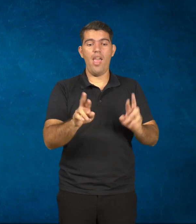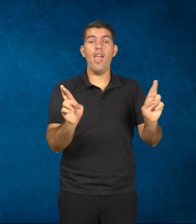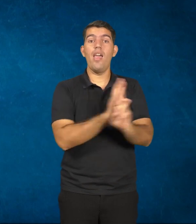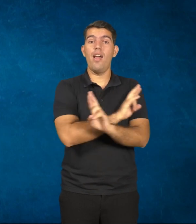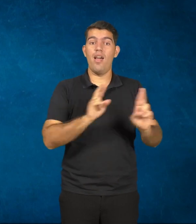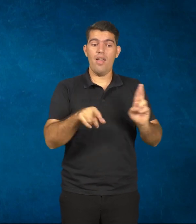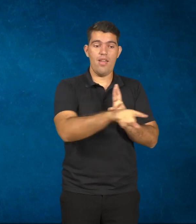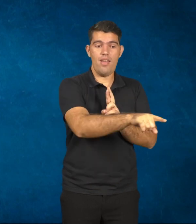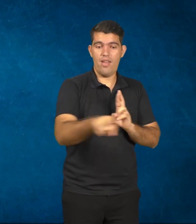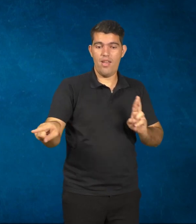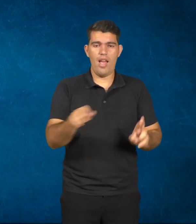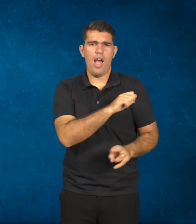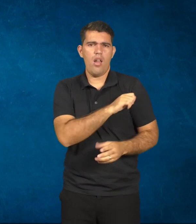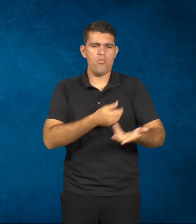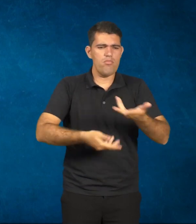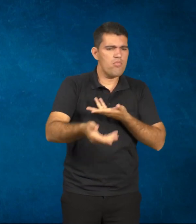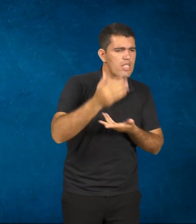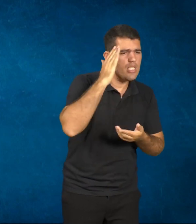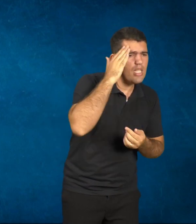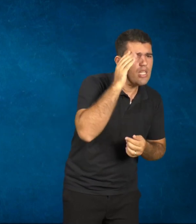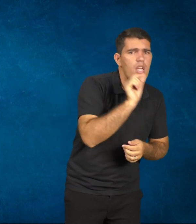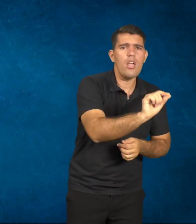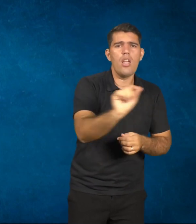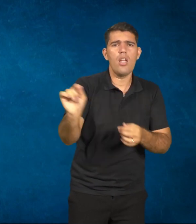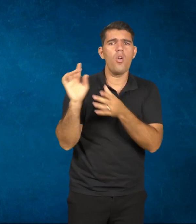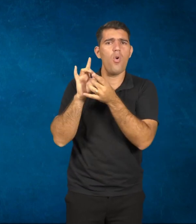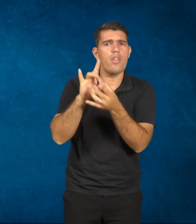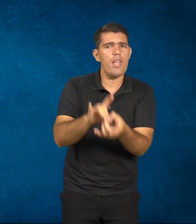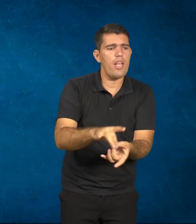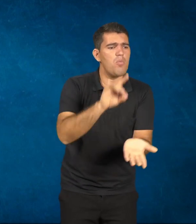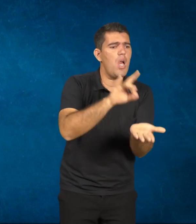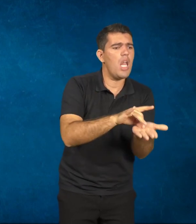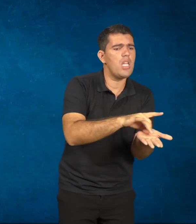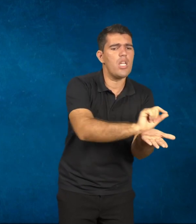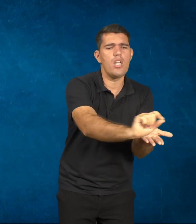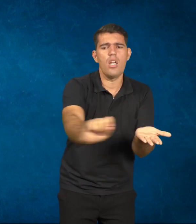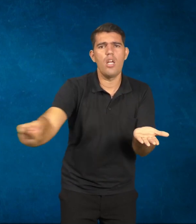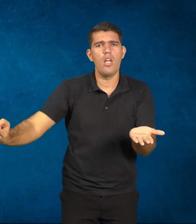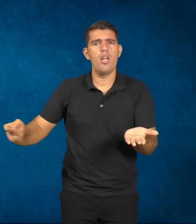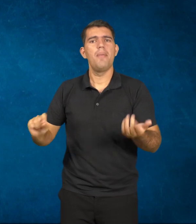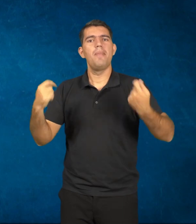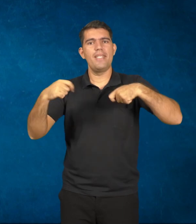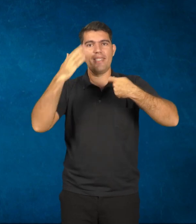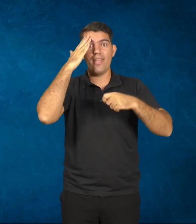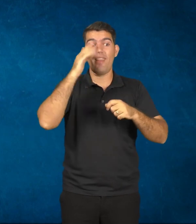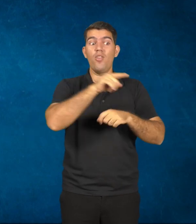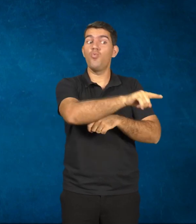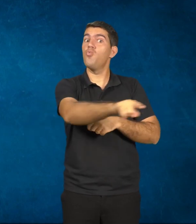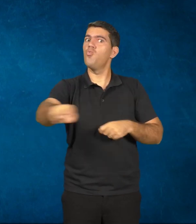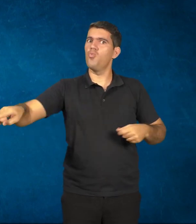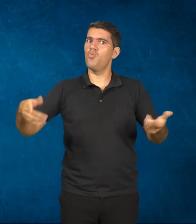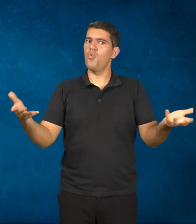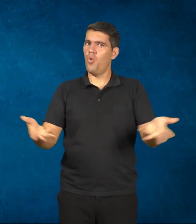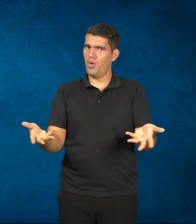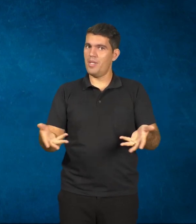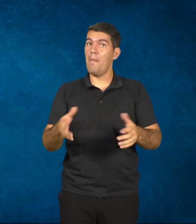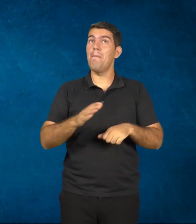contexto dele, a realidade dele e hoje em dia a realidade, o contexto de boa parte dos alunos, não de todos, é a tecnologia.